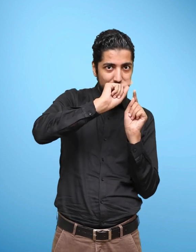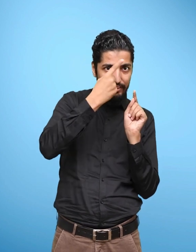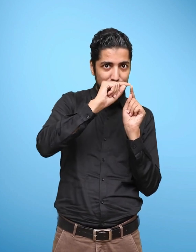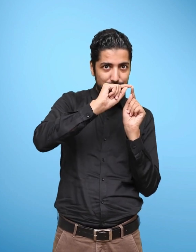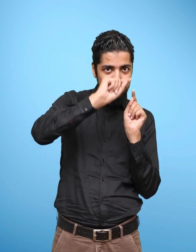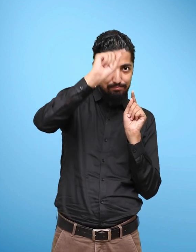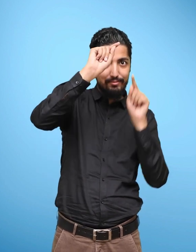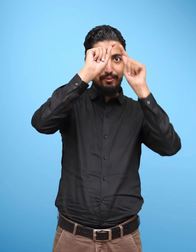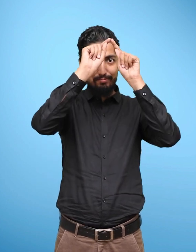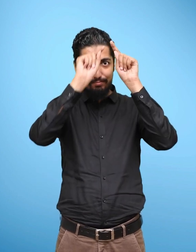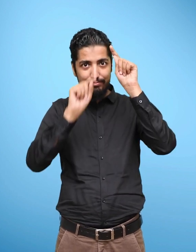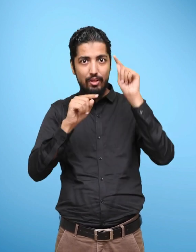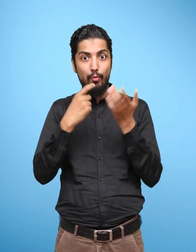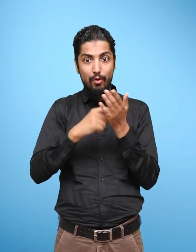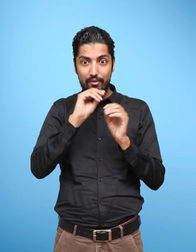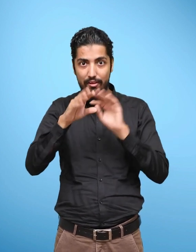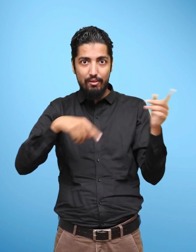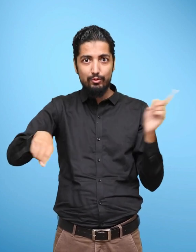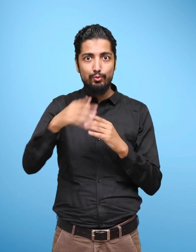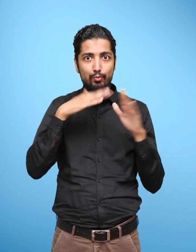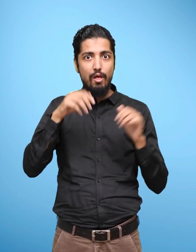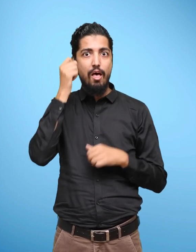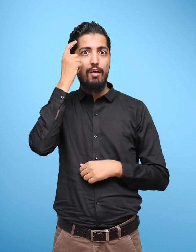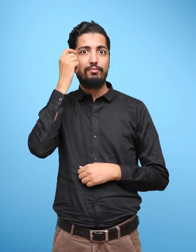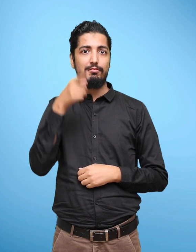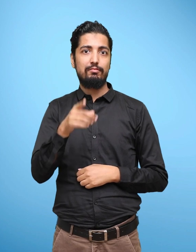चार्ट एहां